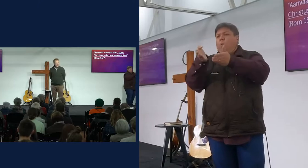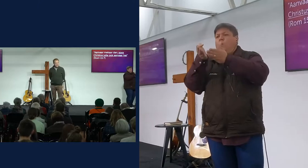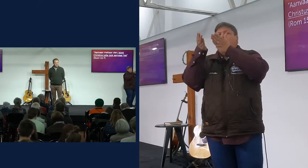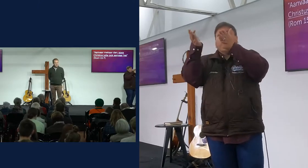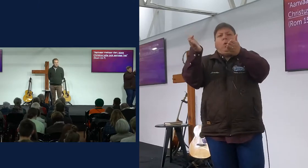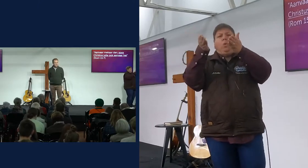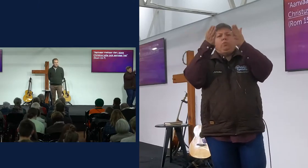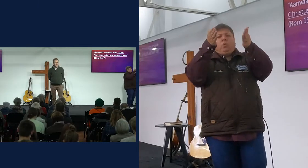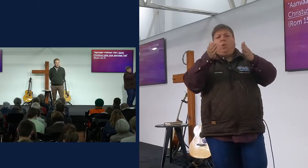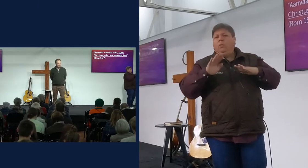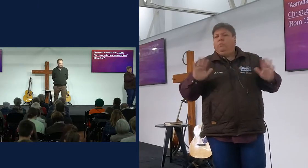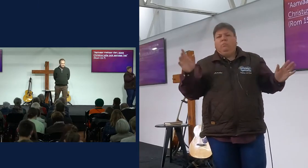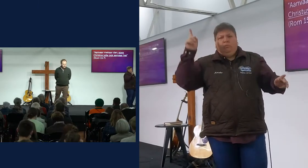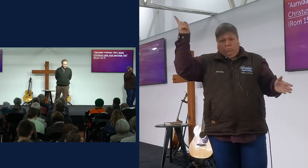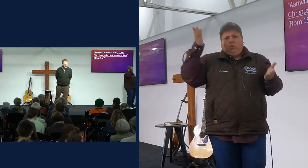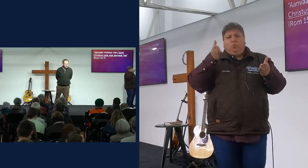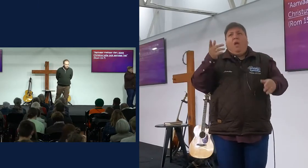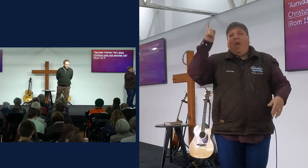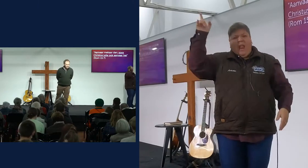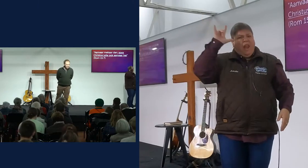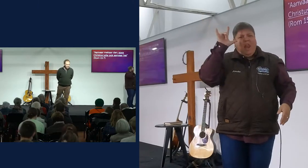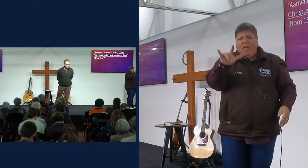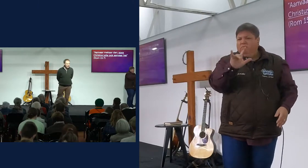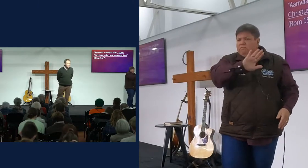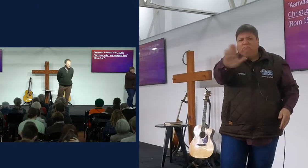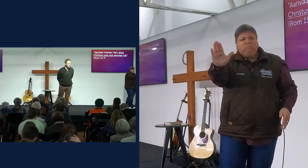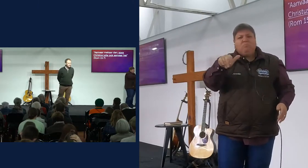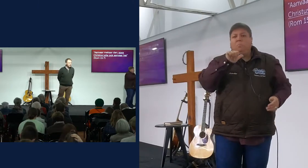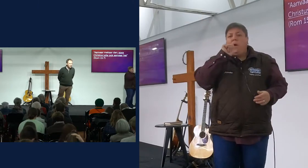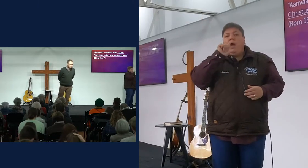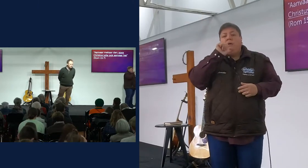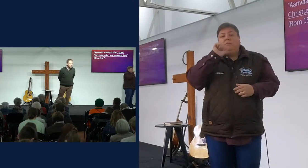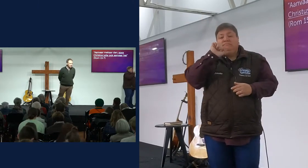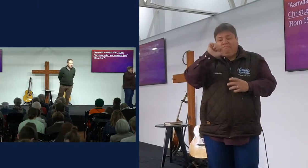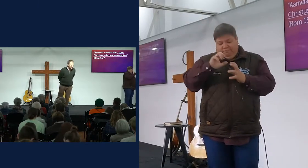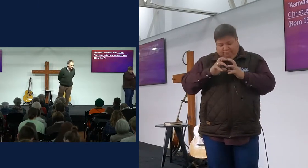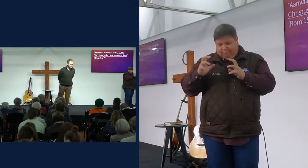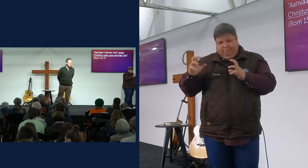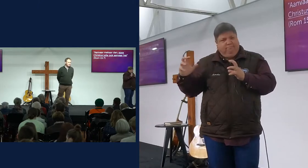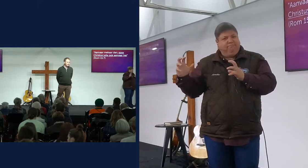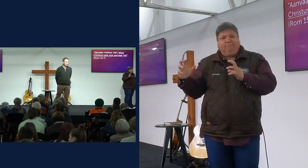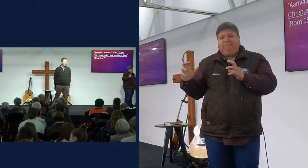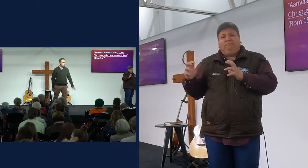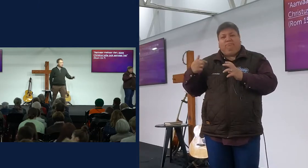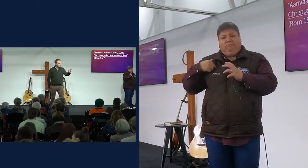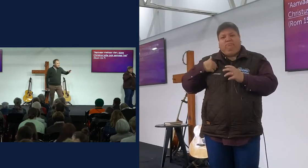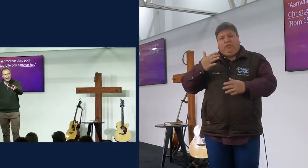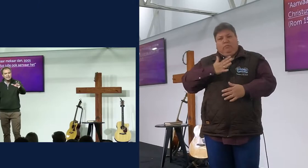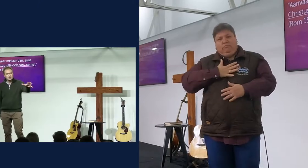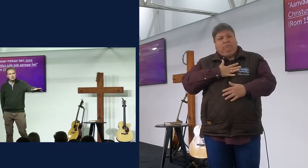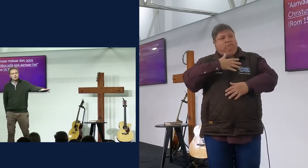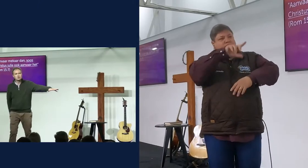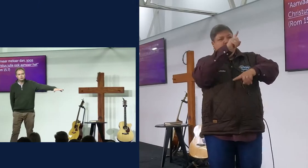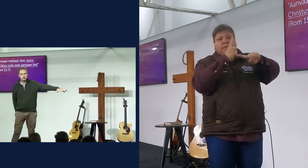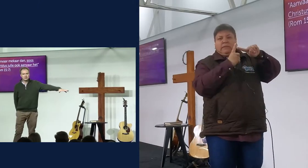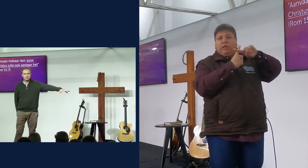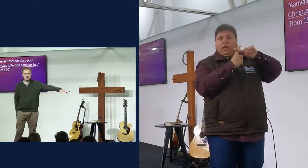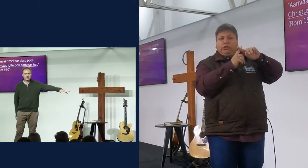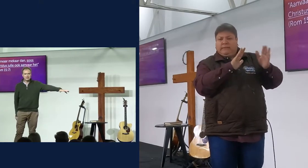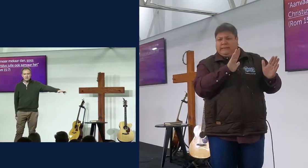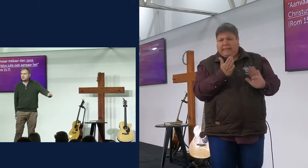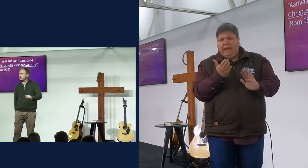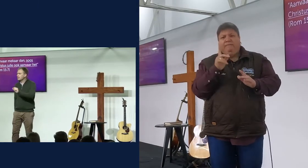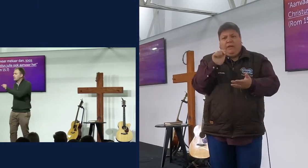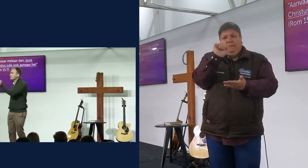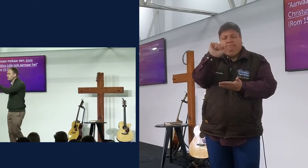Jesus kyk na jou en sê, ek is lief vir ek is so lief vir jou, ek sal vir jou, aan die kruis gaan sterf, so dat jy nie in jou sonde hoe voort te